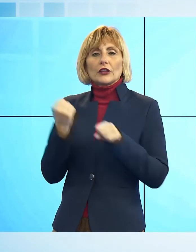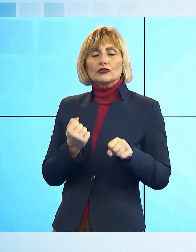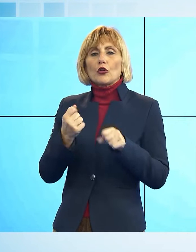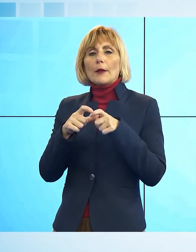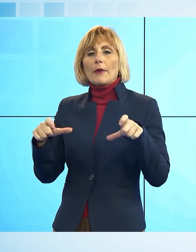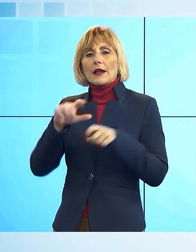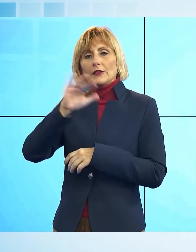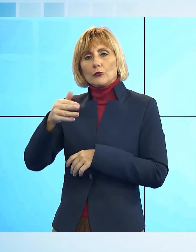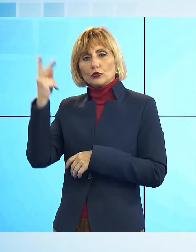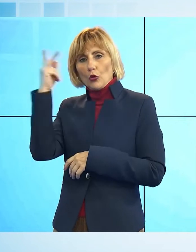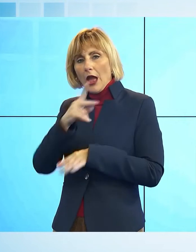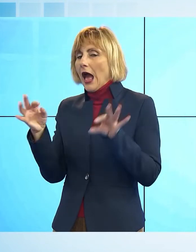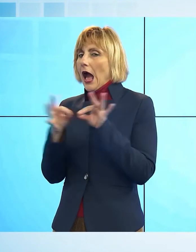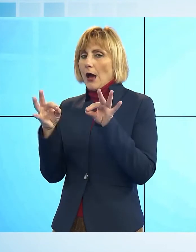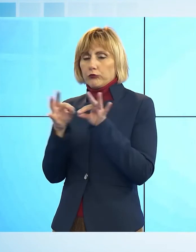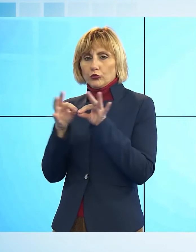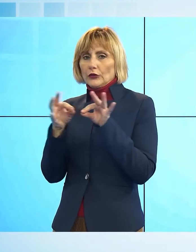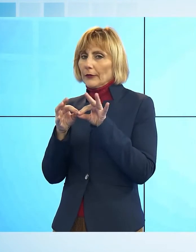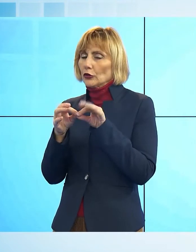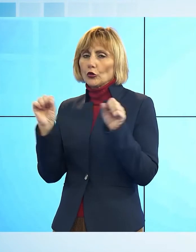perdere per tutti gli intellettuali e non solo.